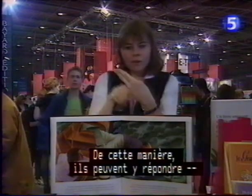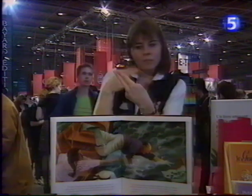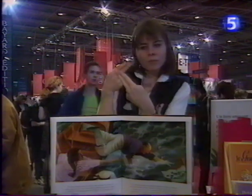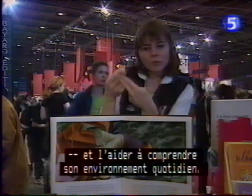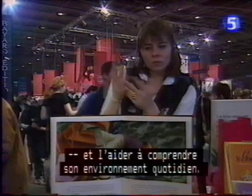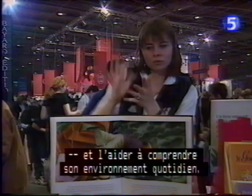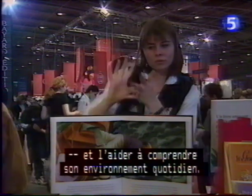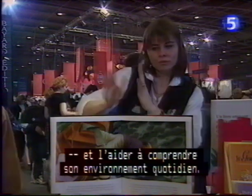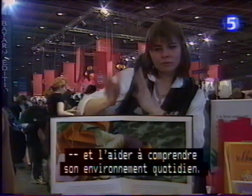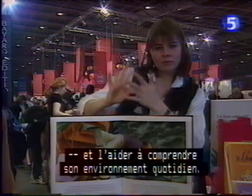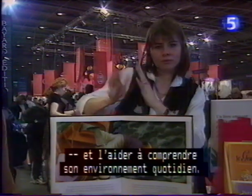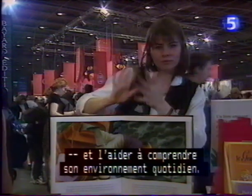environnement quotidien.